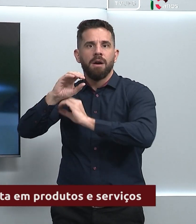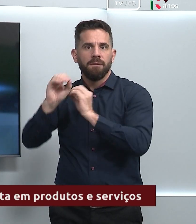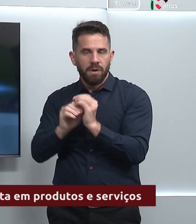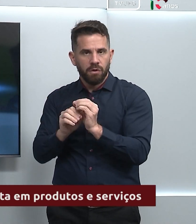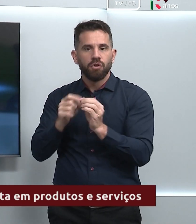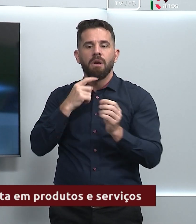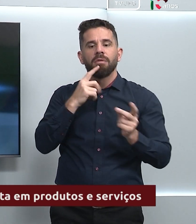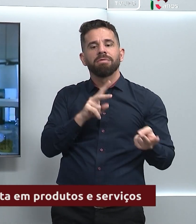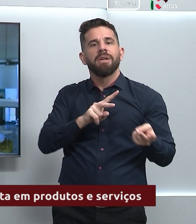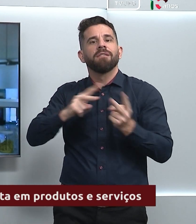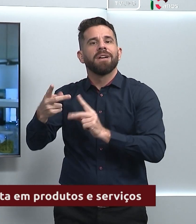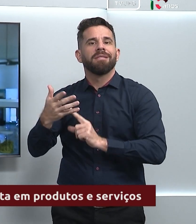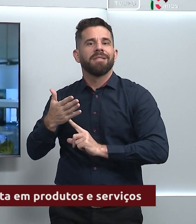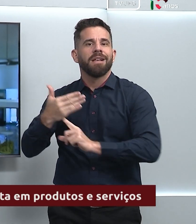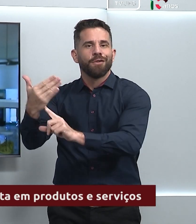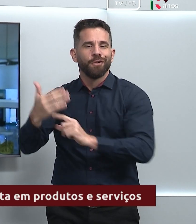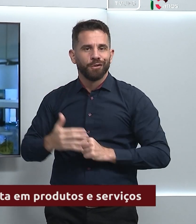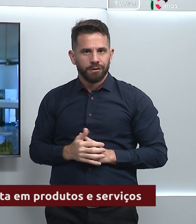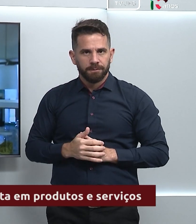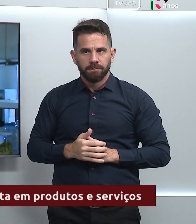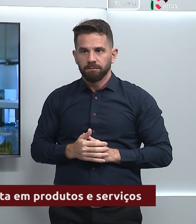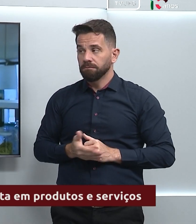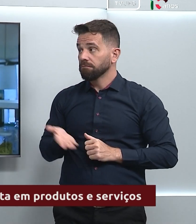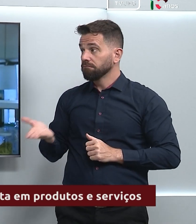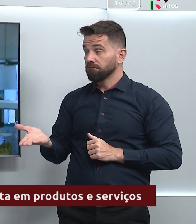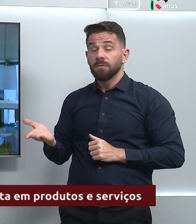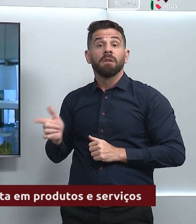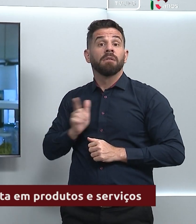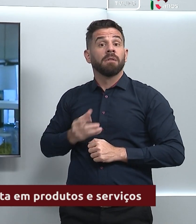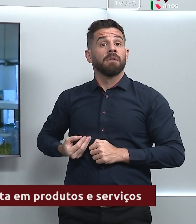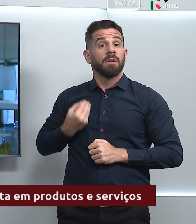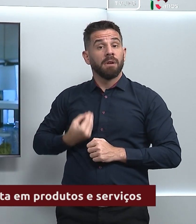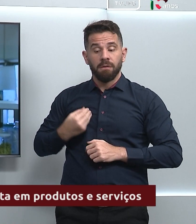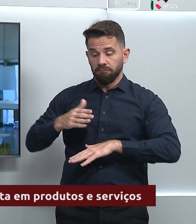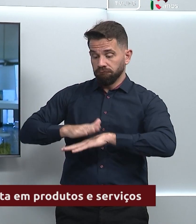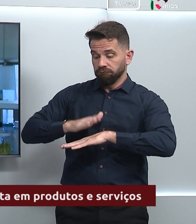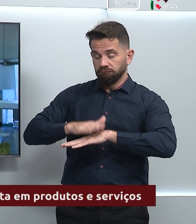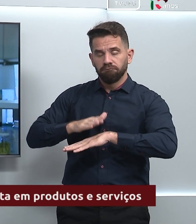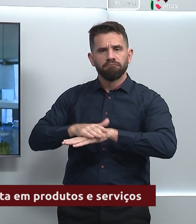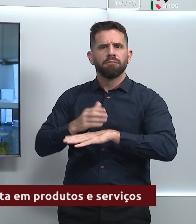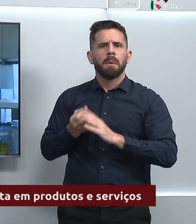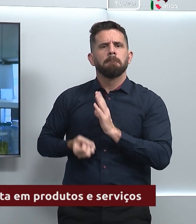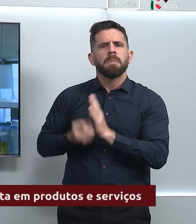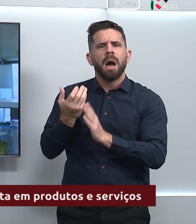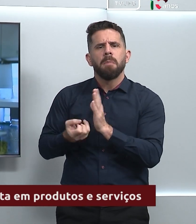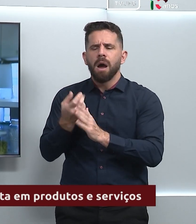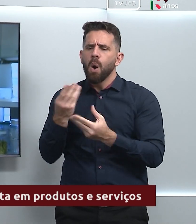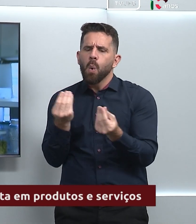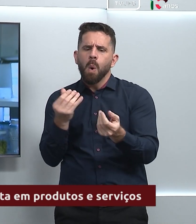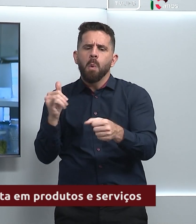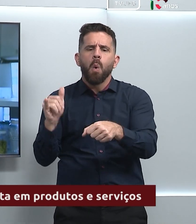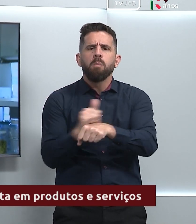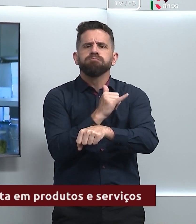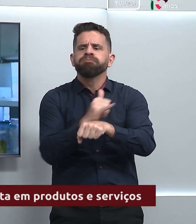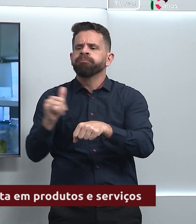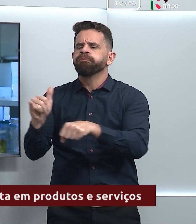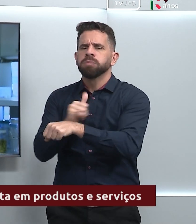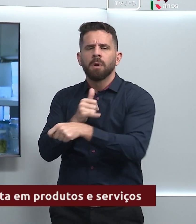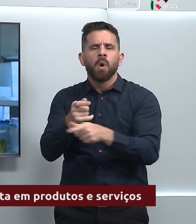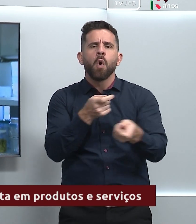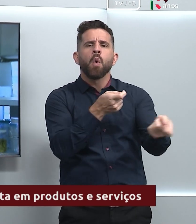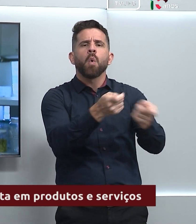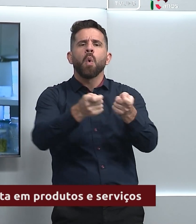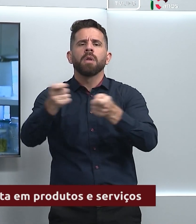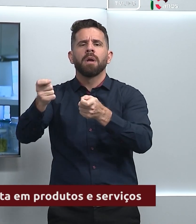Nós também trabalhamos com desenvolvimento de estratégias de controlar mosquitos, por